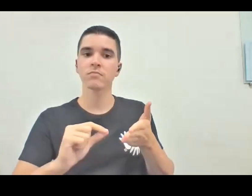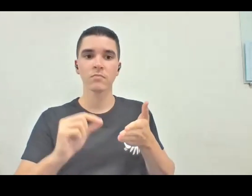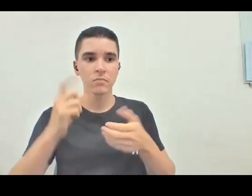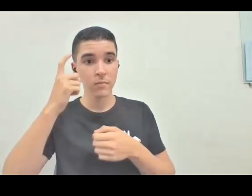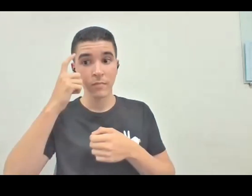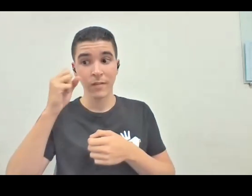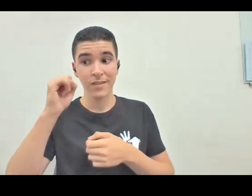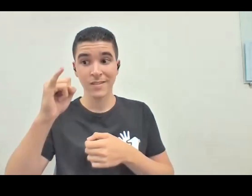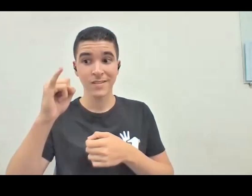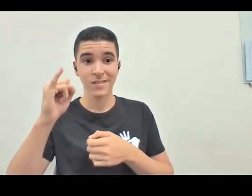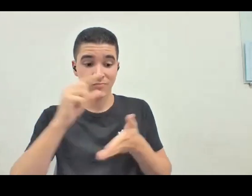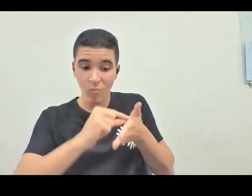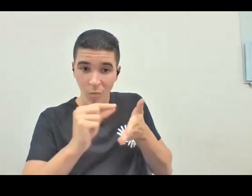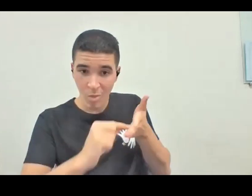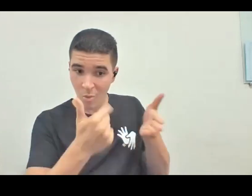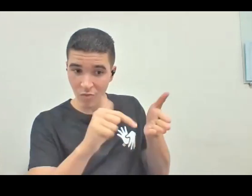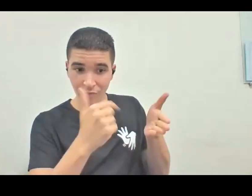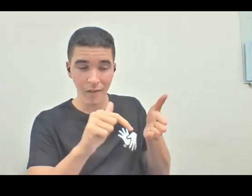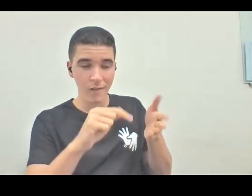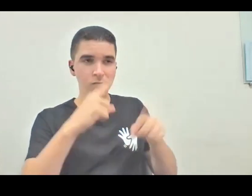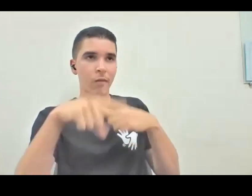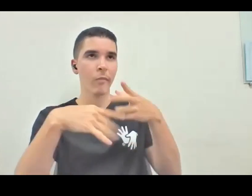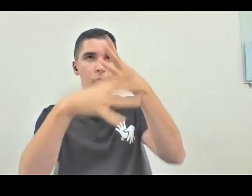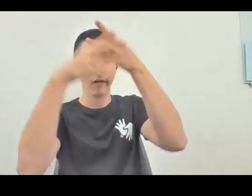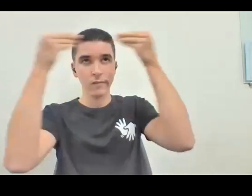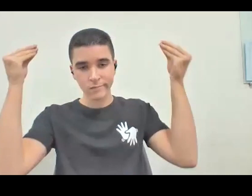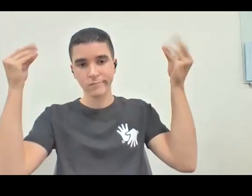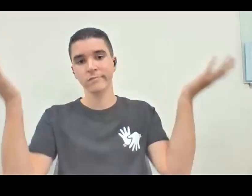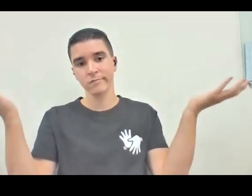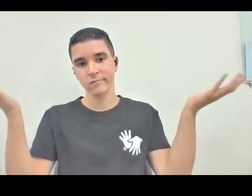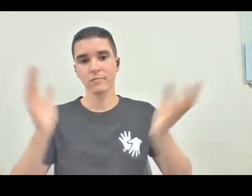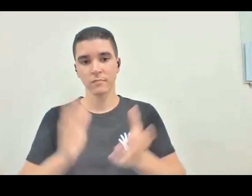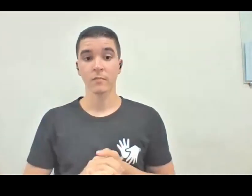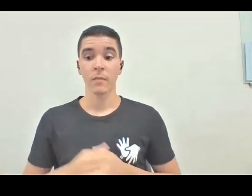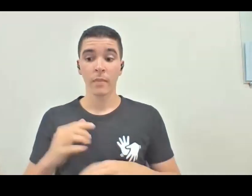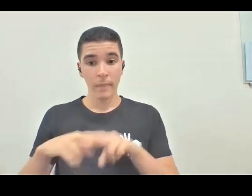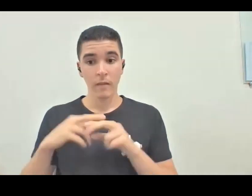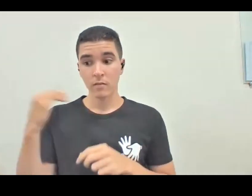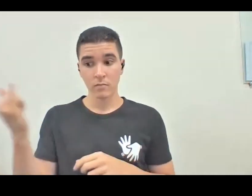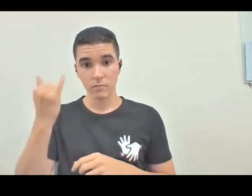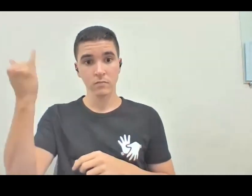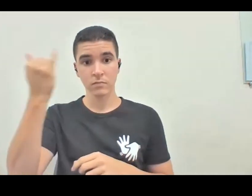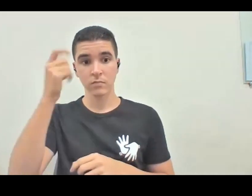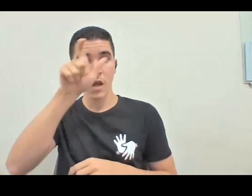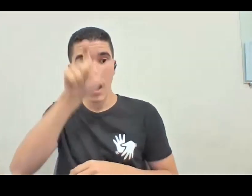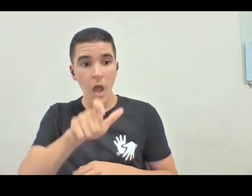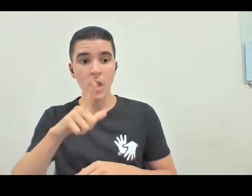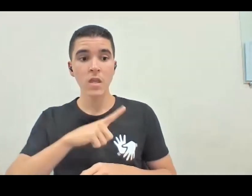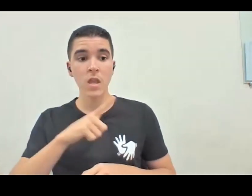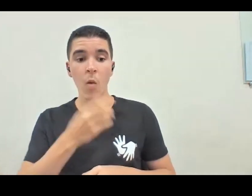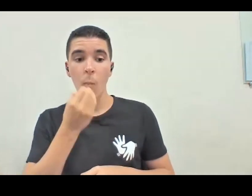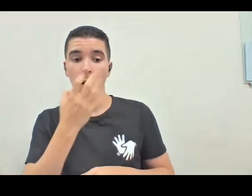perdem na memória. Então, eu acho, pensando na sua pergunta, o que estamos pensando agora, é, quem tem uma boa escuta,